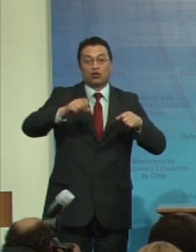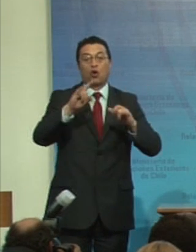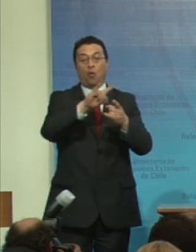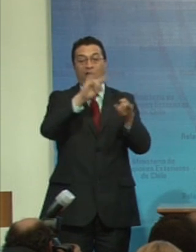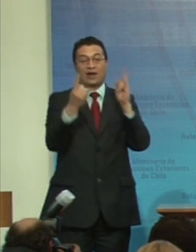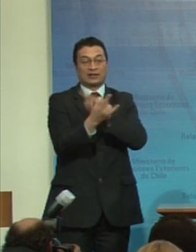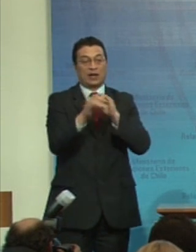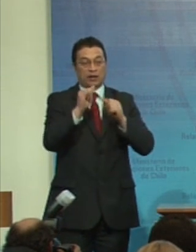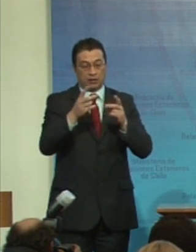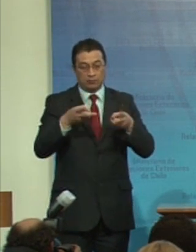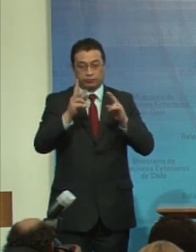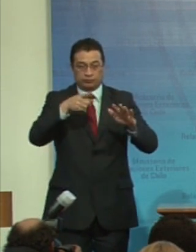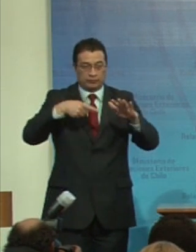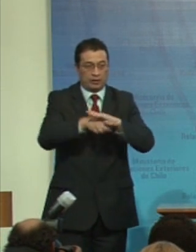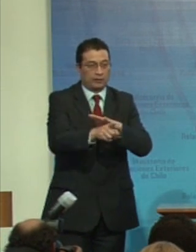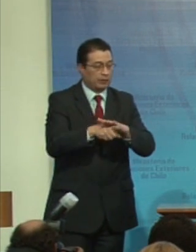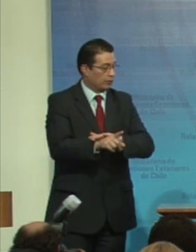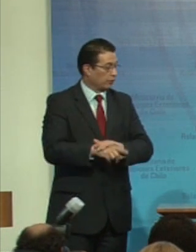implementación.